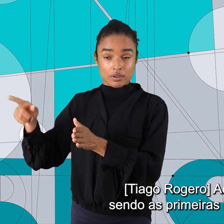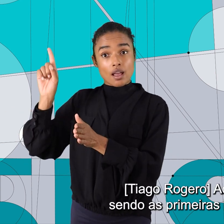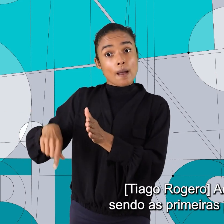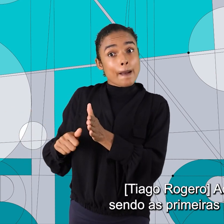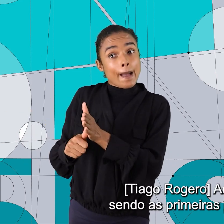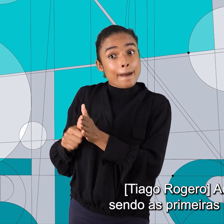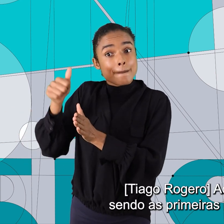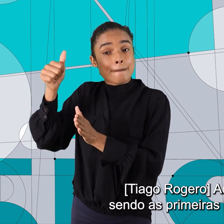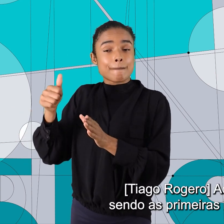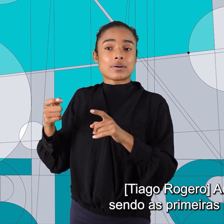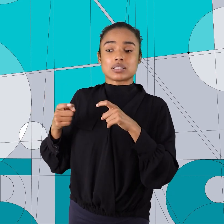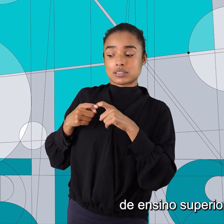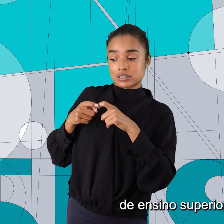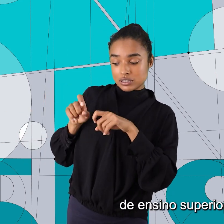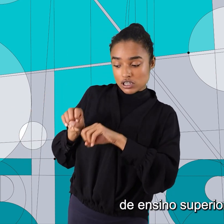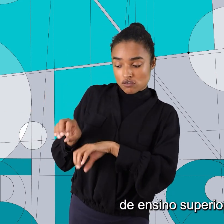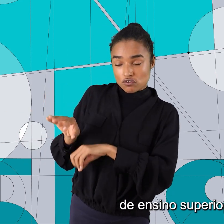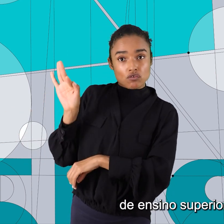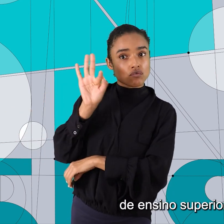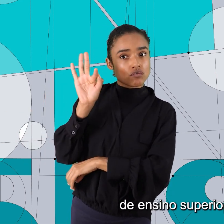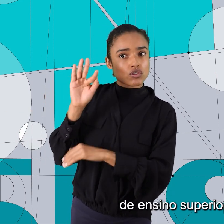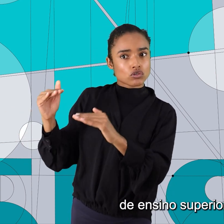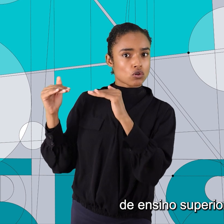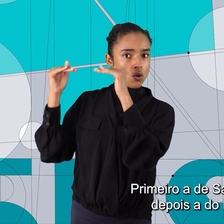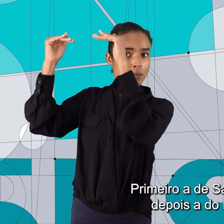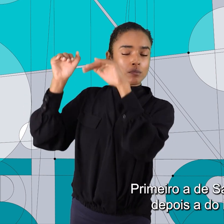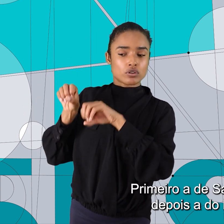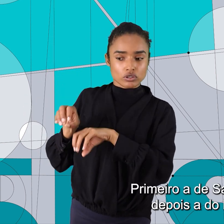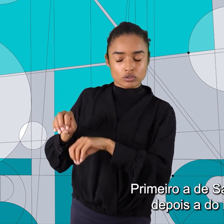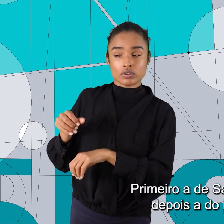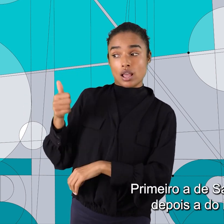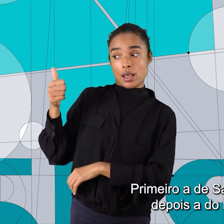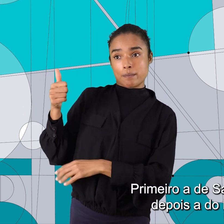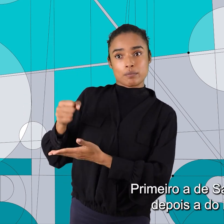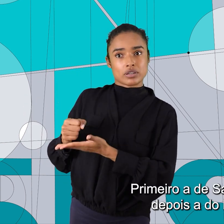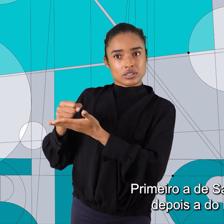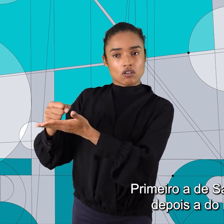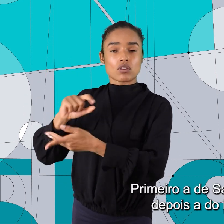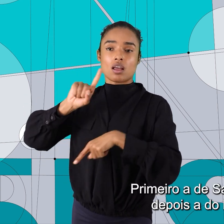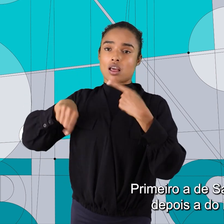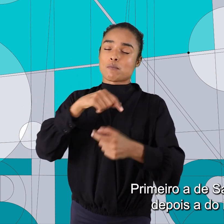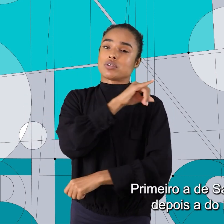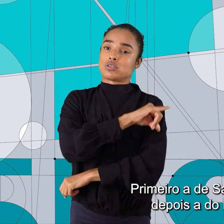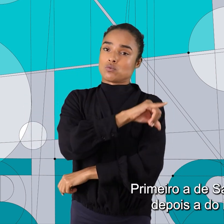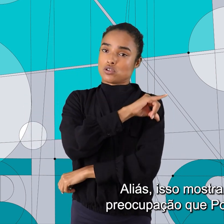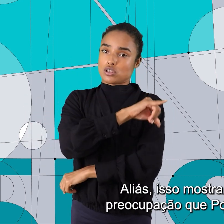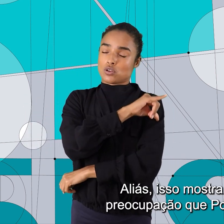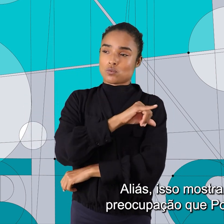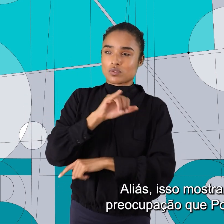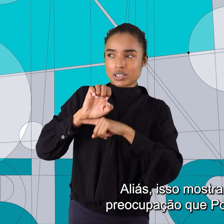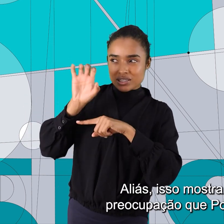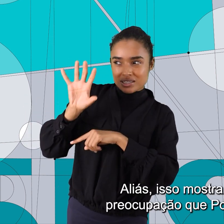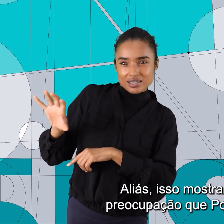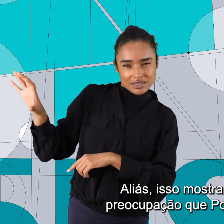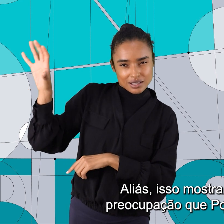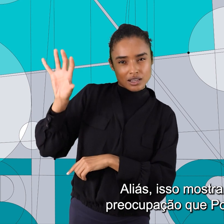acabaram sendo as primeiras instituições de ensino superior do país. Primeiro a de Salvador, depois a do Rio. Aliás,